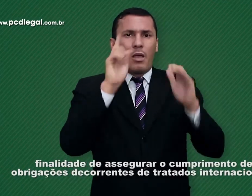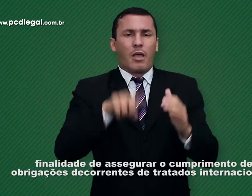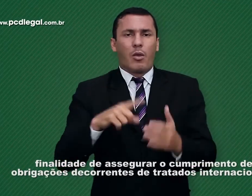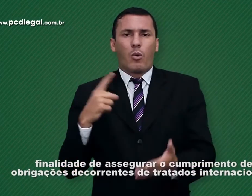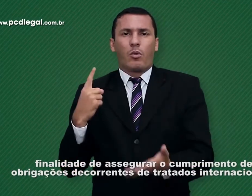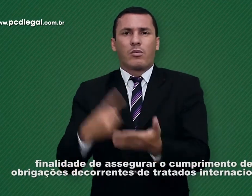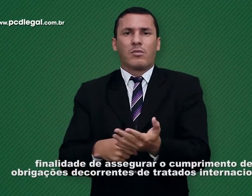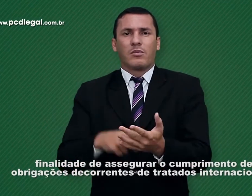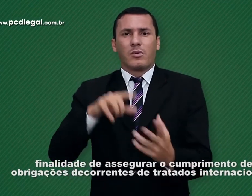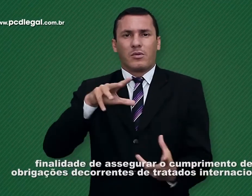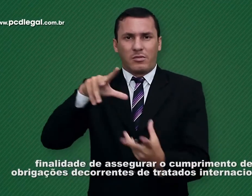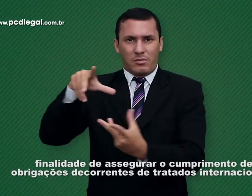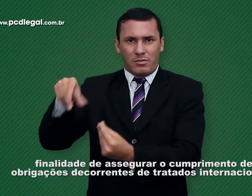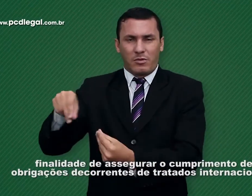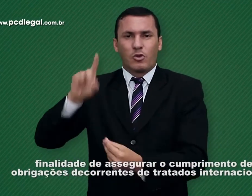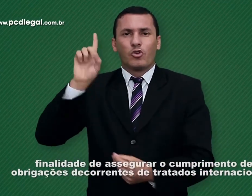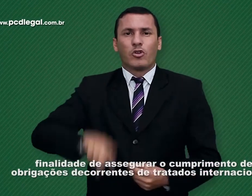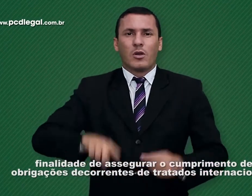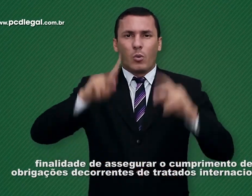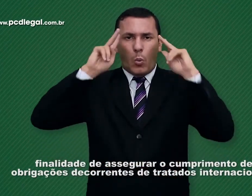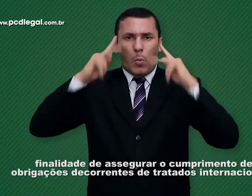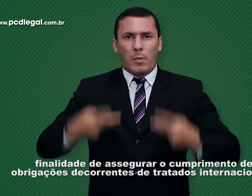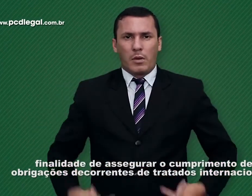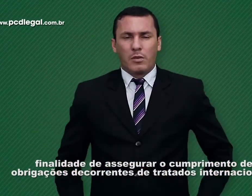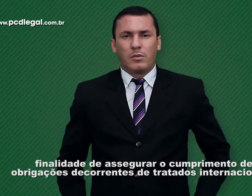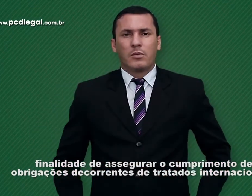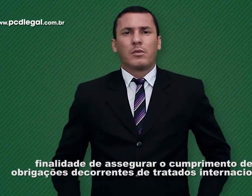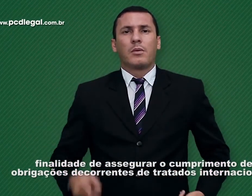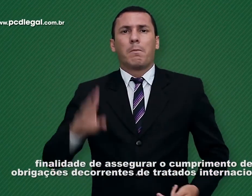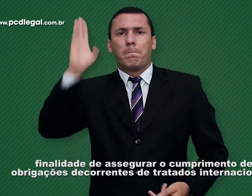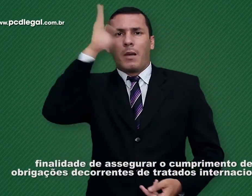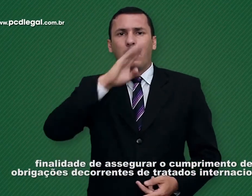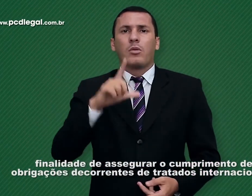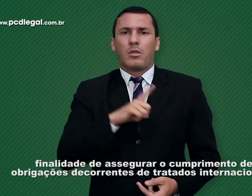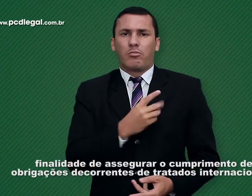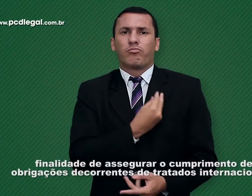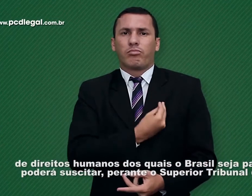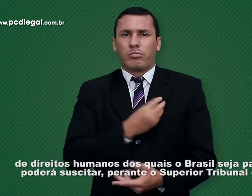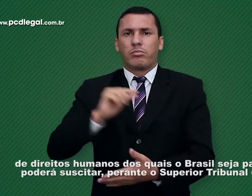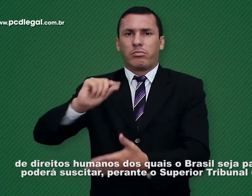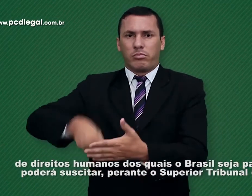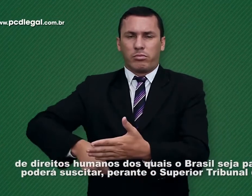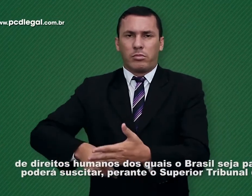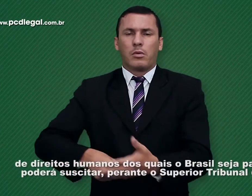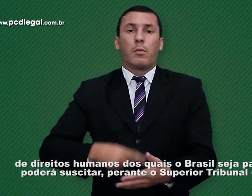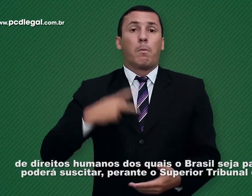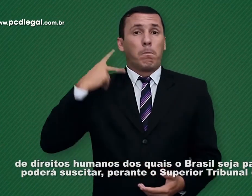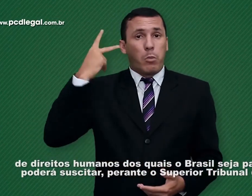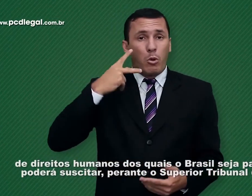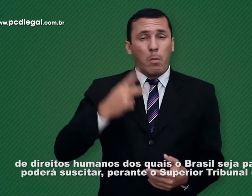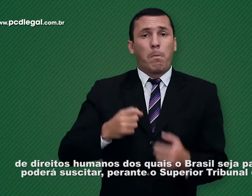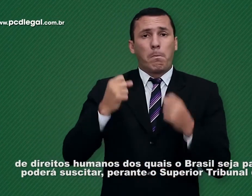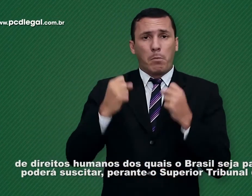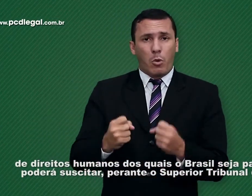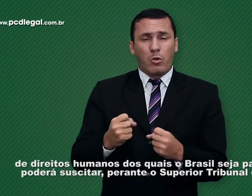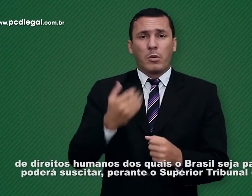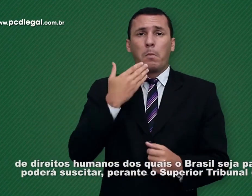de obrigações decorrentes de tratados internacionais de direitos humanos dos quais o Brasil seja parte,